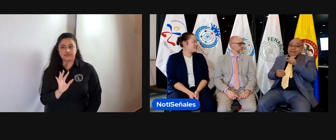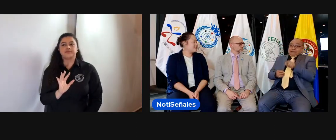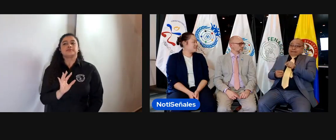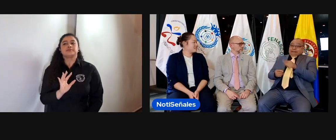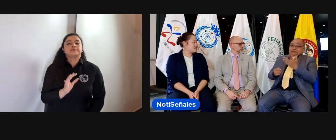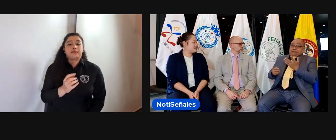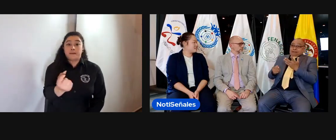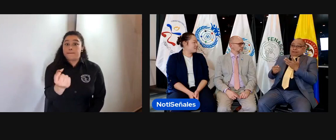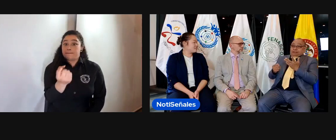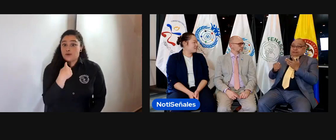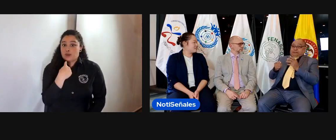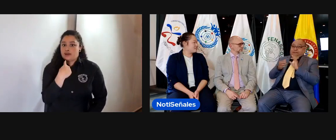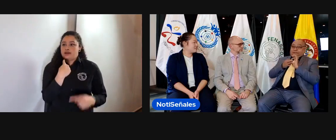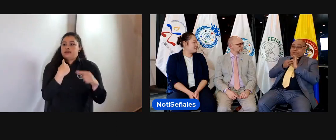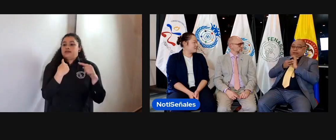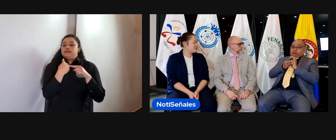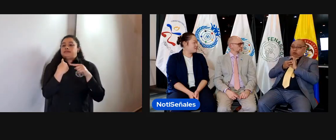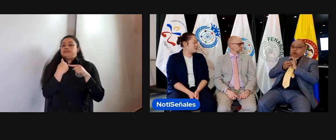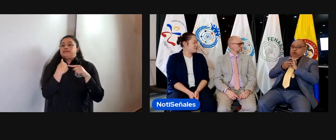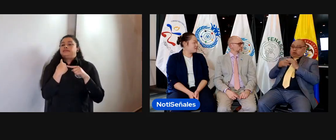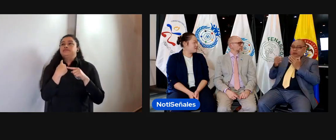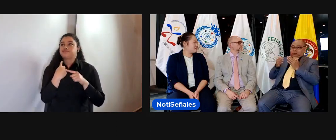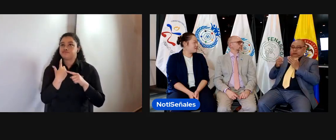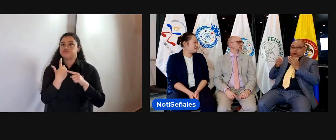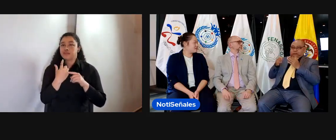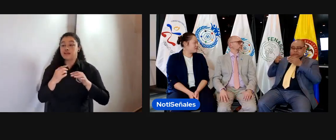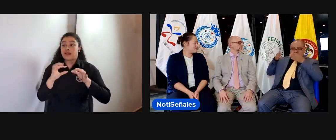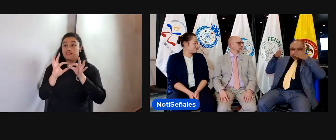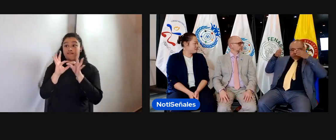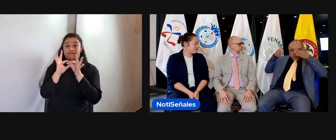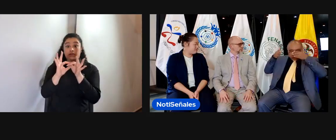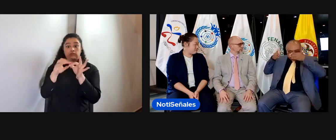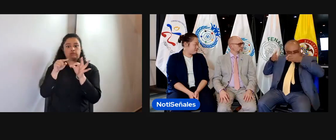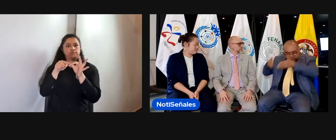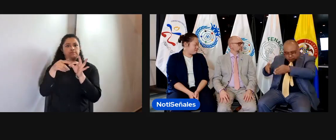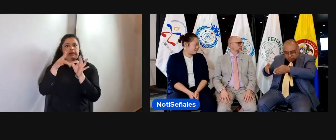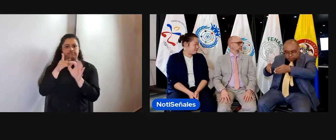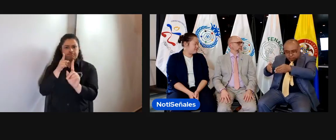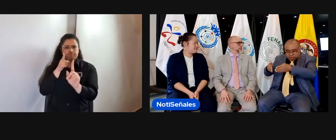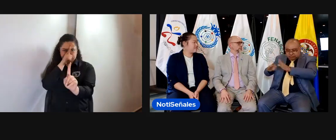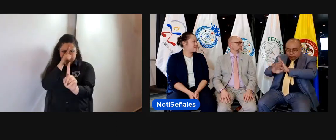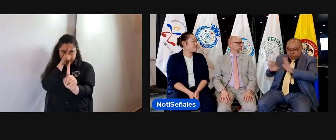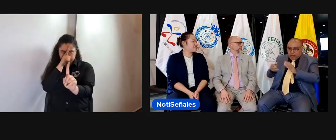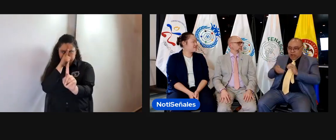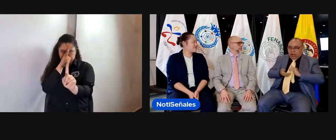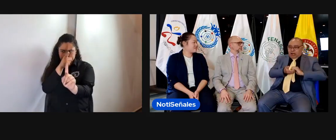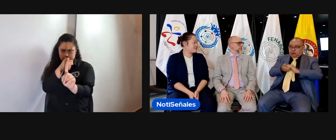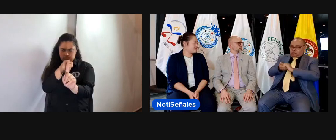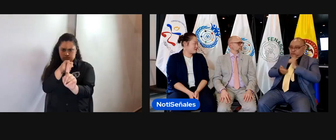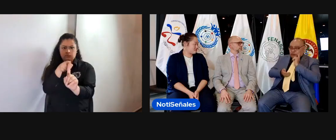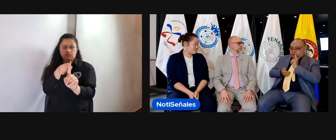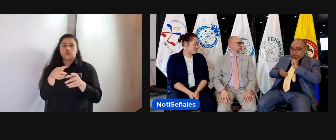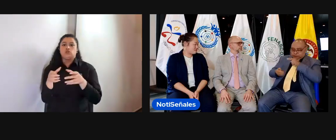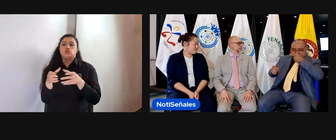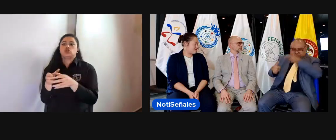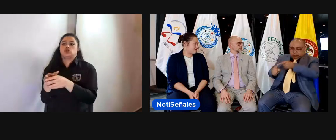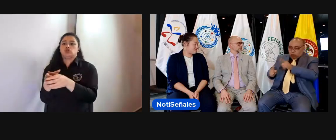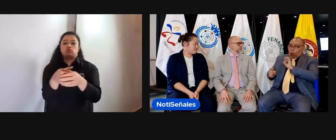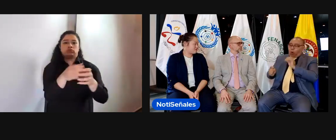Bien, es una pregunta que nos están dejando acá en redes sociales, y es directamente para FENASCOL. ¿FENASCOL solamente